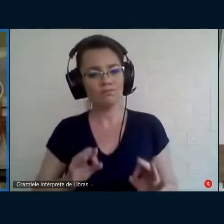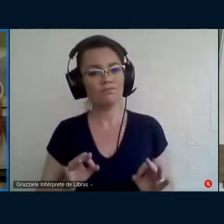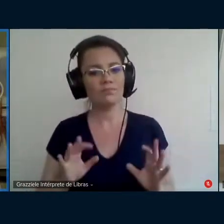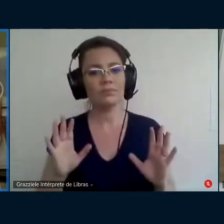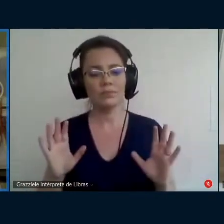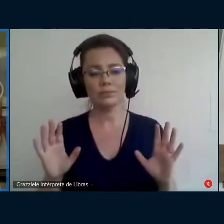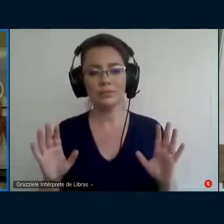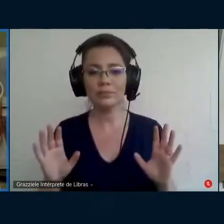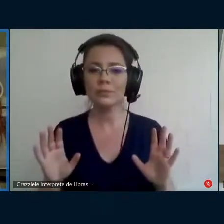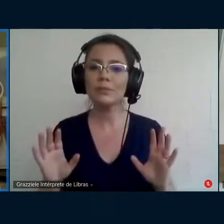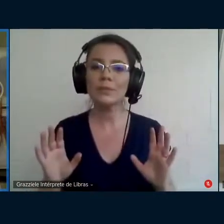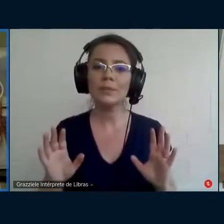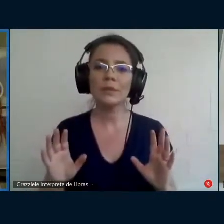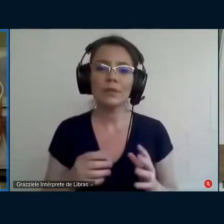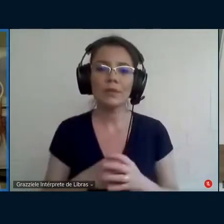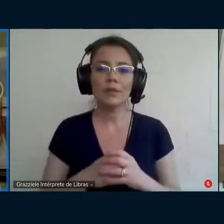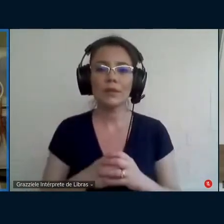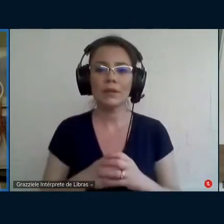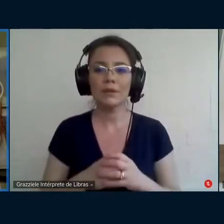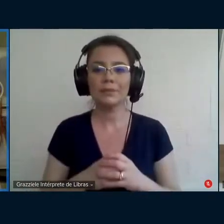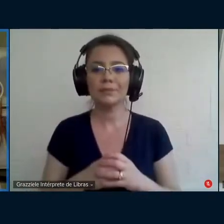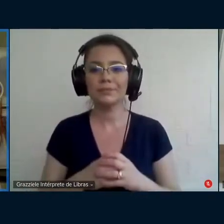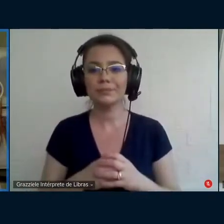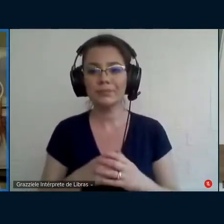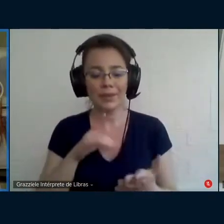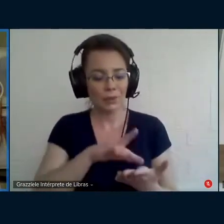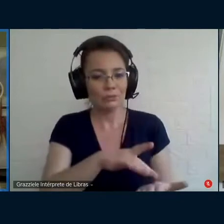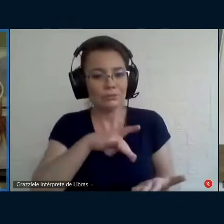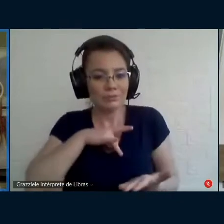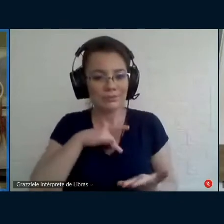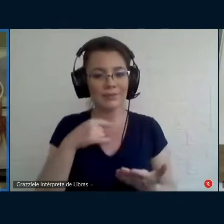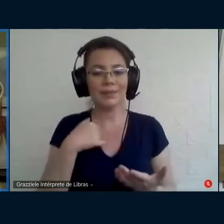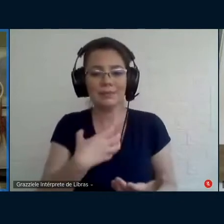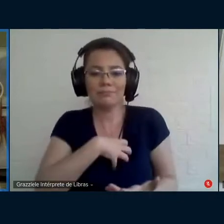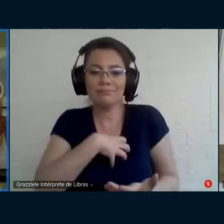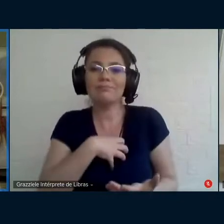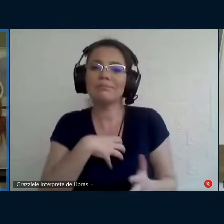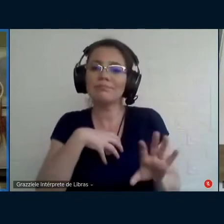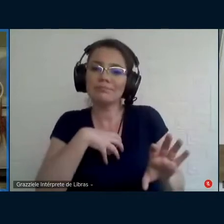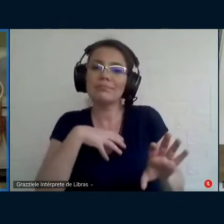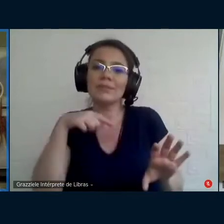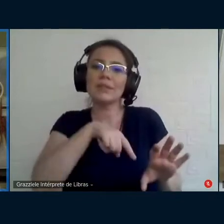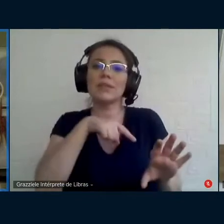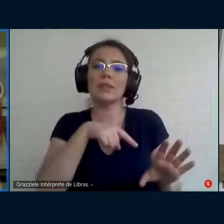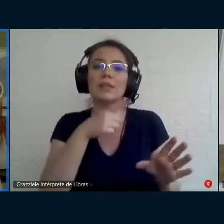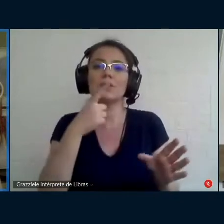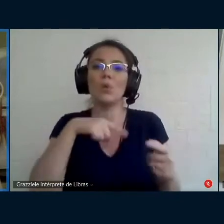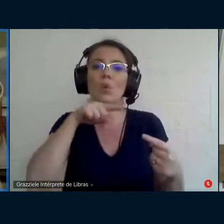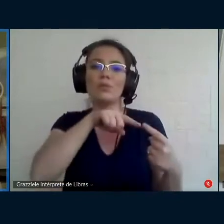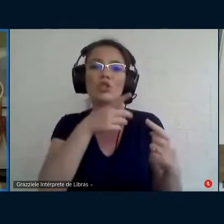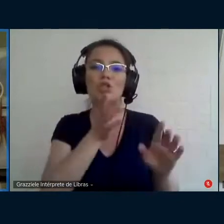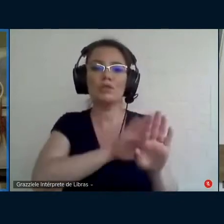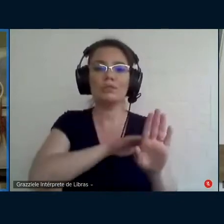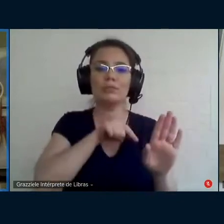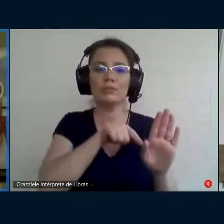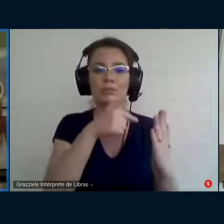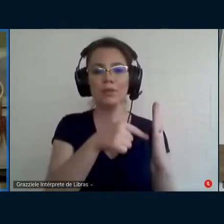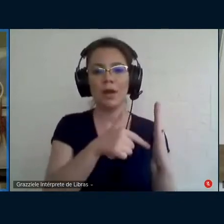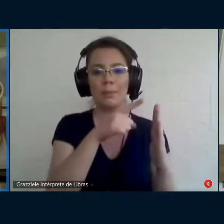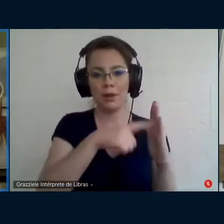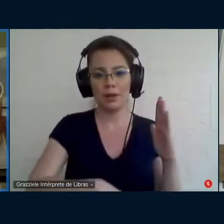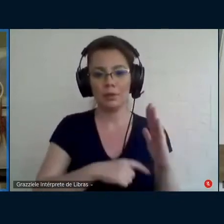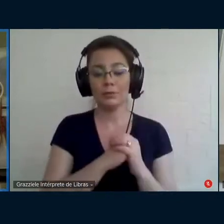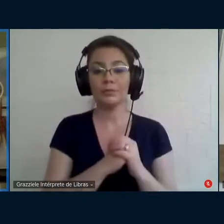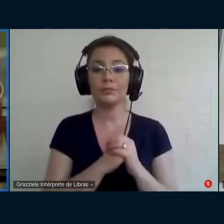muito tomada pela intencionalidade que teve o seu trabalho. Bom, queria agradecer